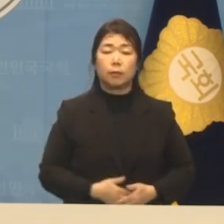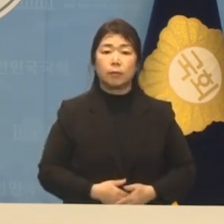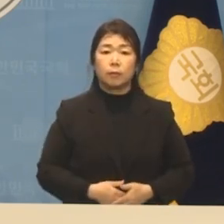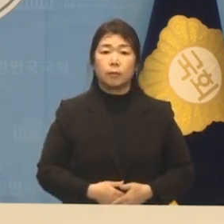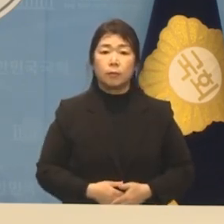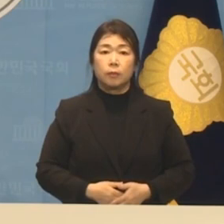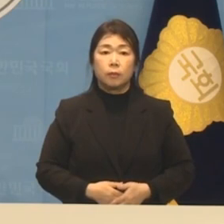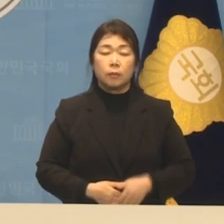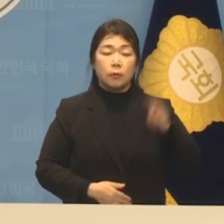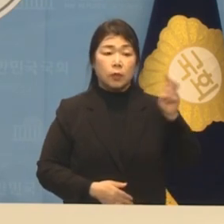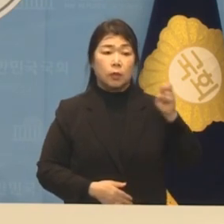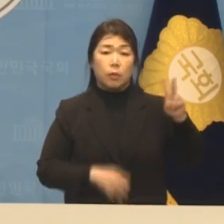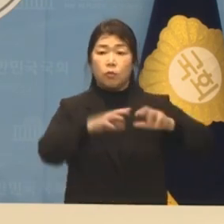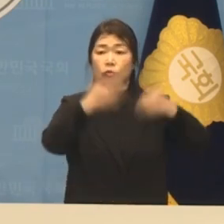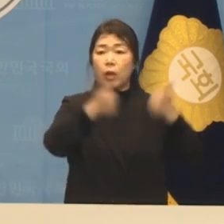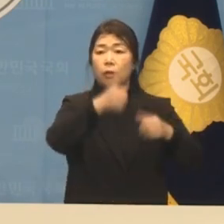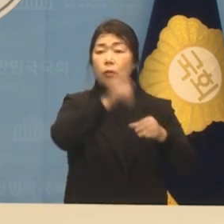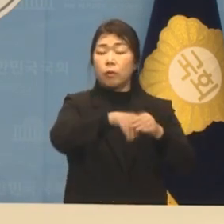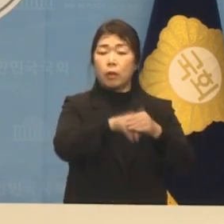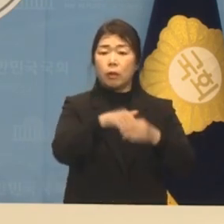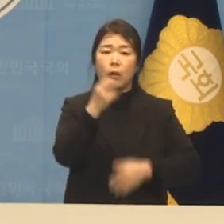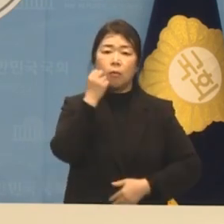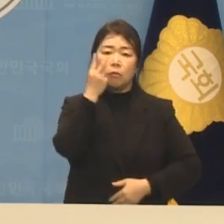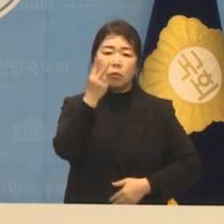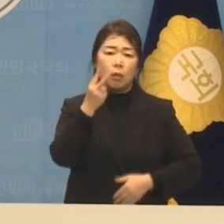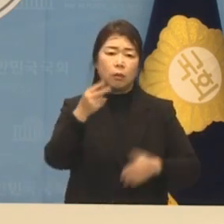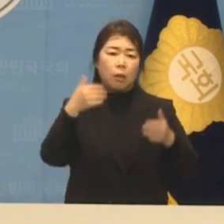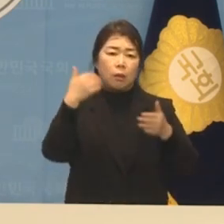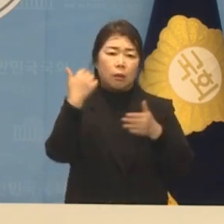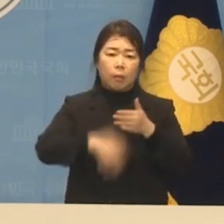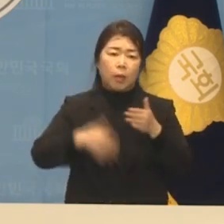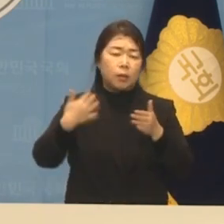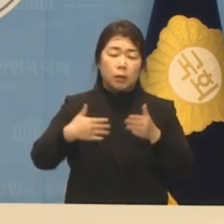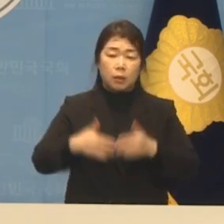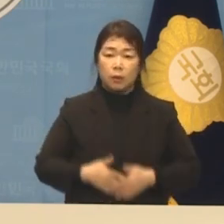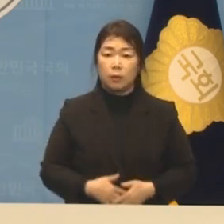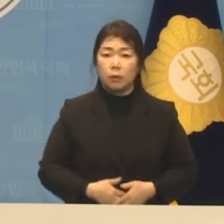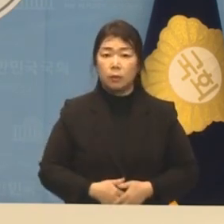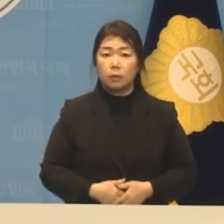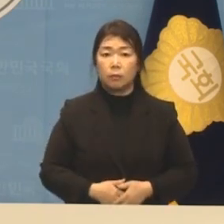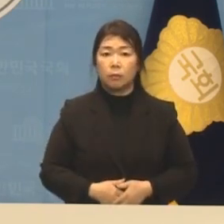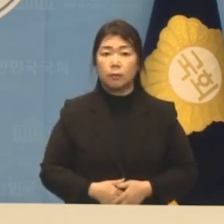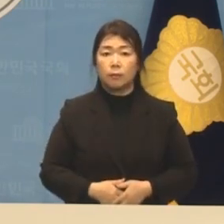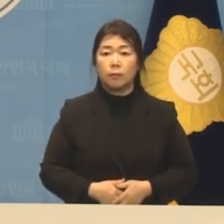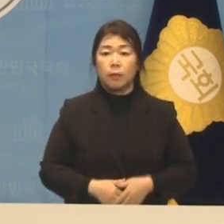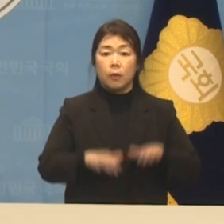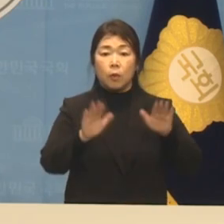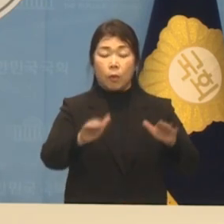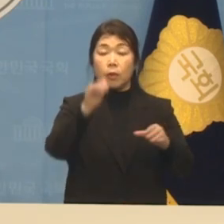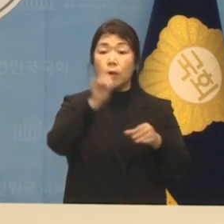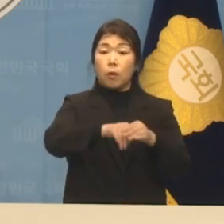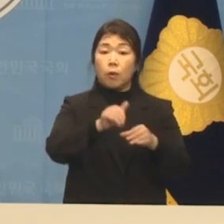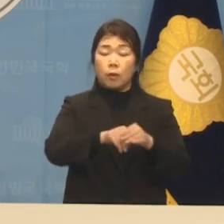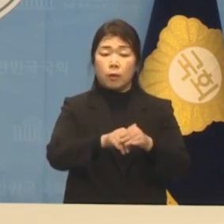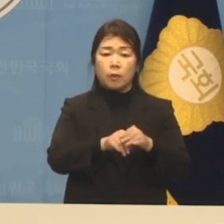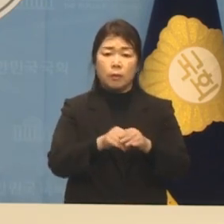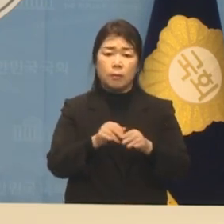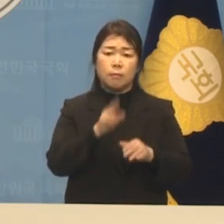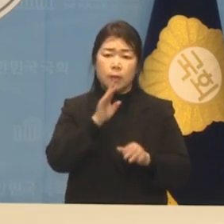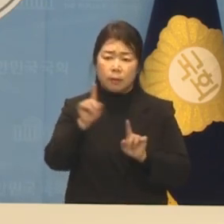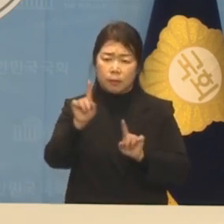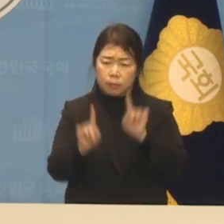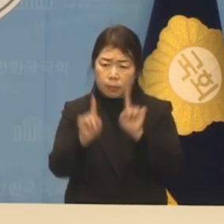22대 총선이 2개월도 채 남지 않았습니다. 이번 선거는 초박빙입니다.